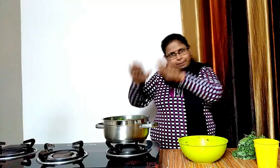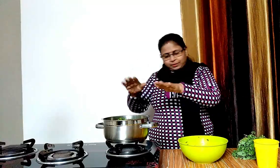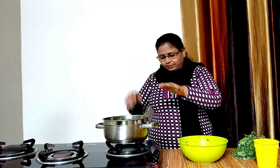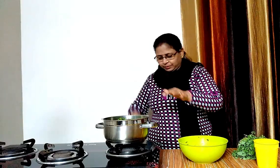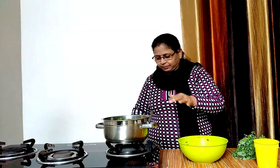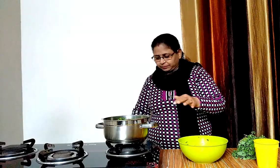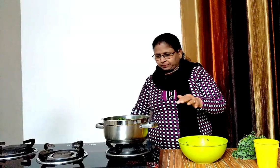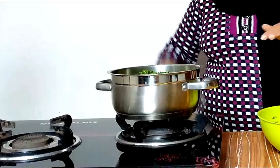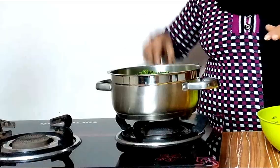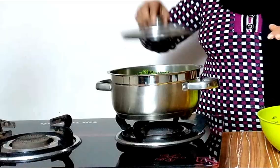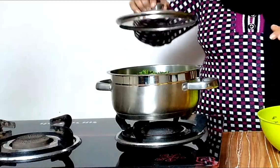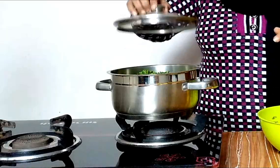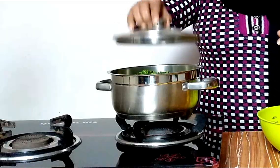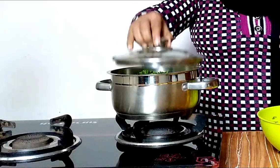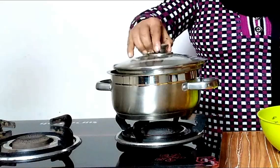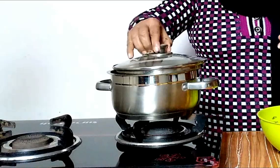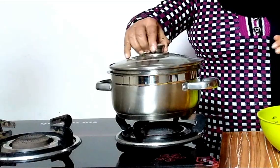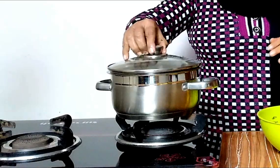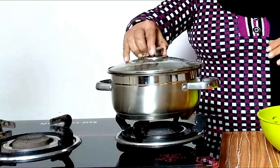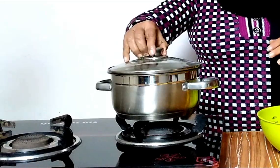और धबकर पाश मिन्ट के लिए बॉयल होने देंगे